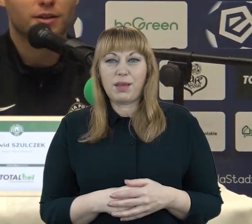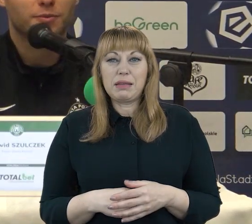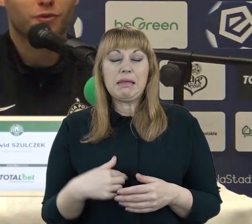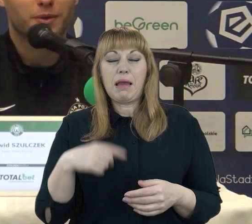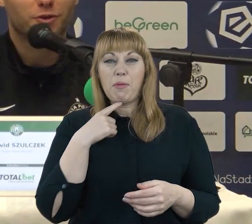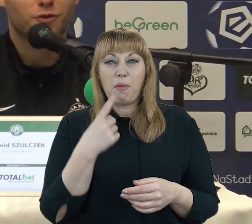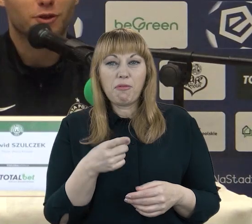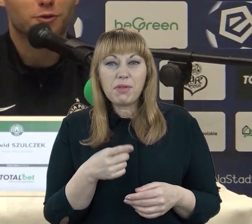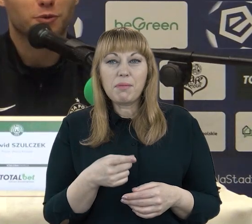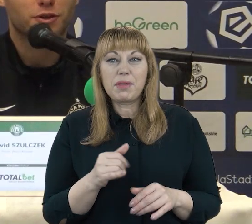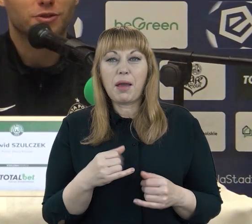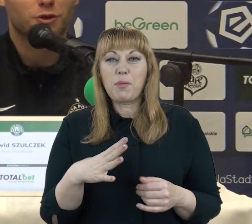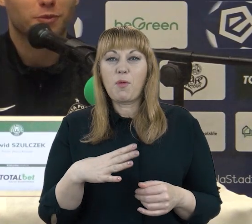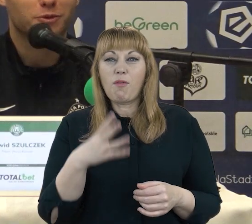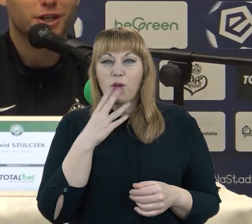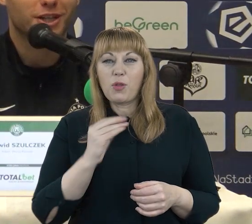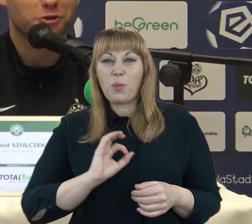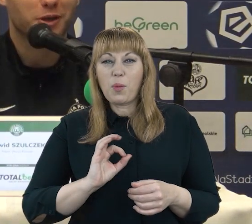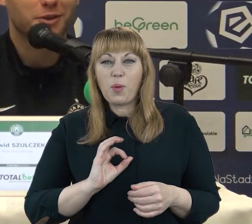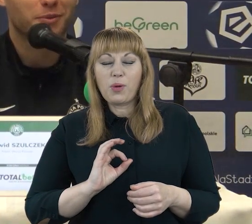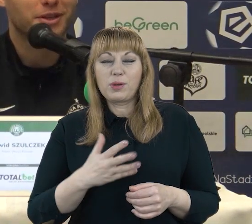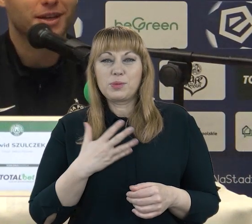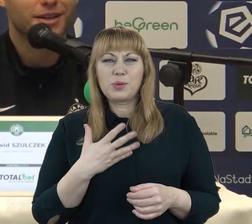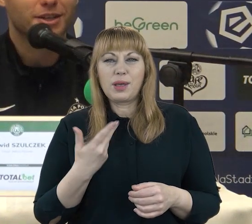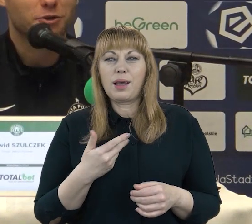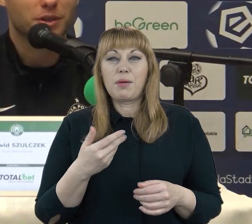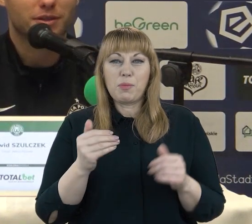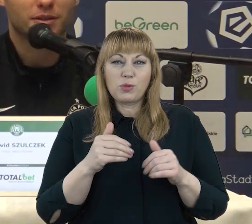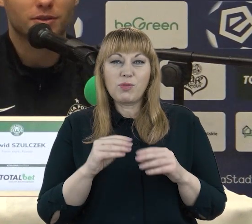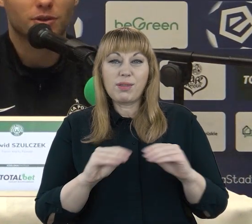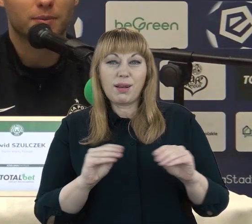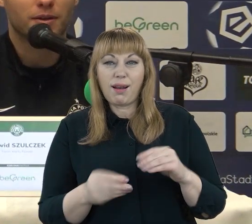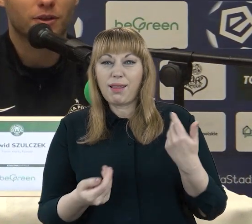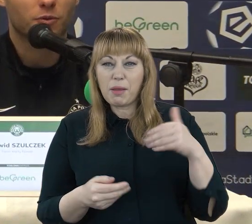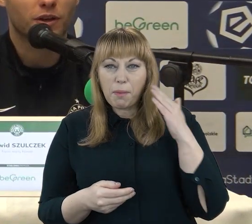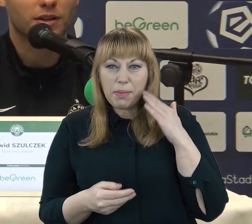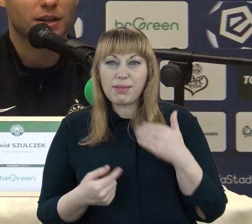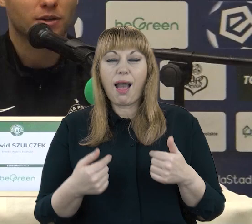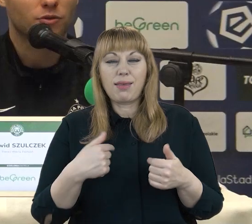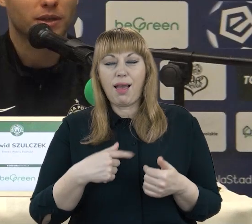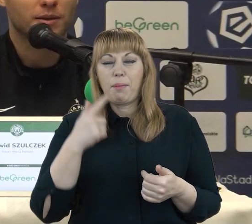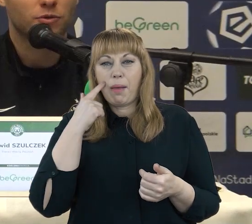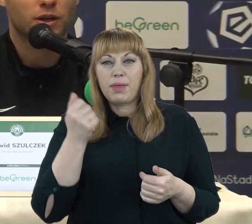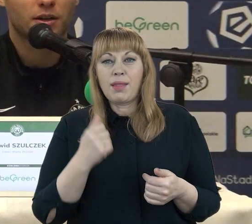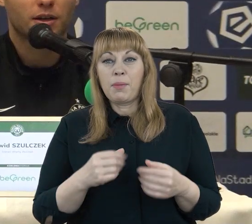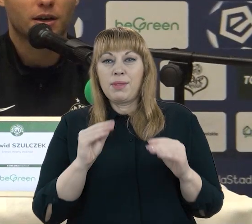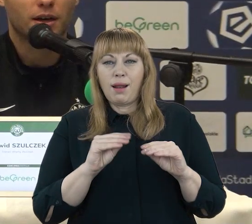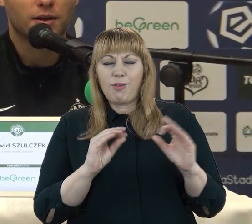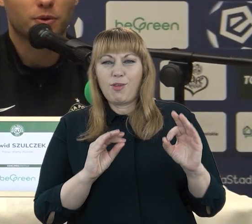powiem, jak to wyglądało z mojej strony, bo może aż tak dokładnie nie pamięta. Natomiast dla mnie wielki trener, który mnie egzaminuje i po